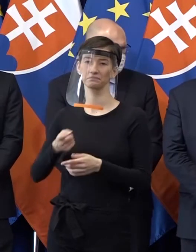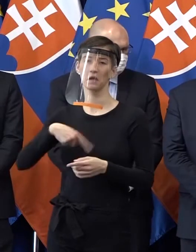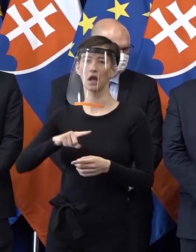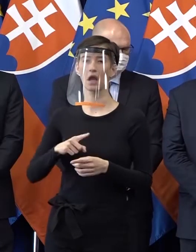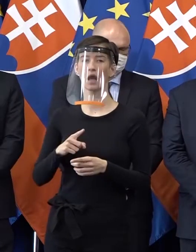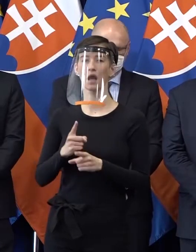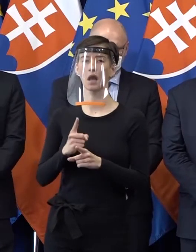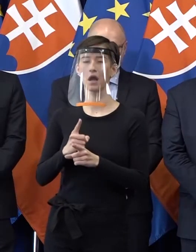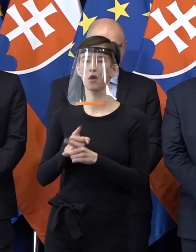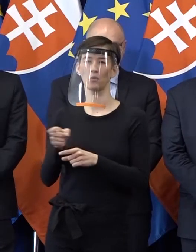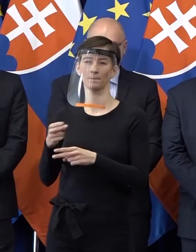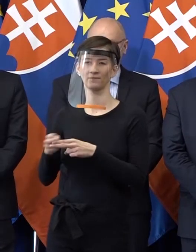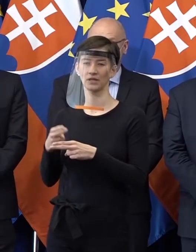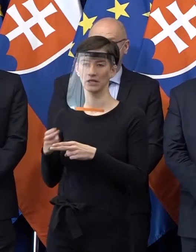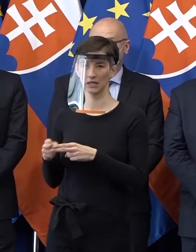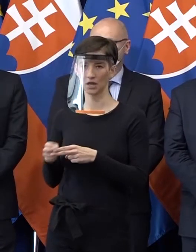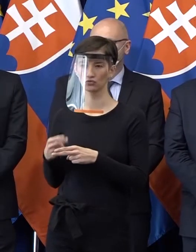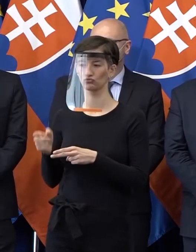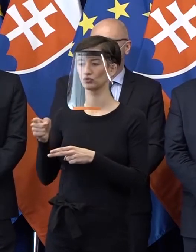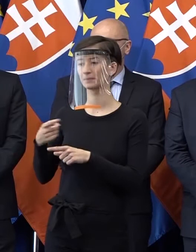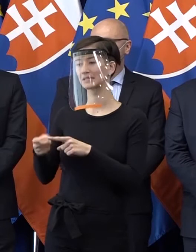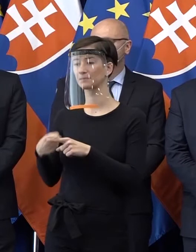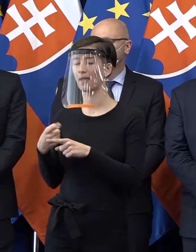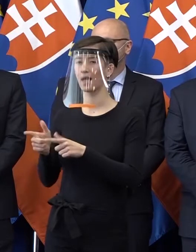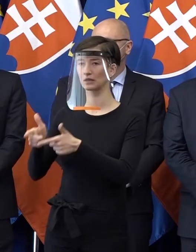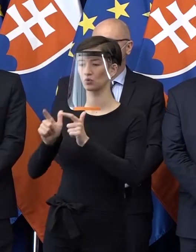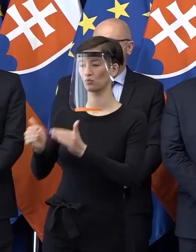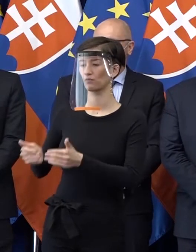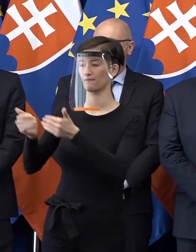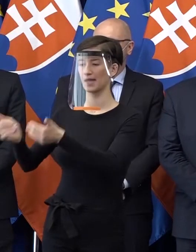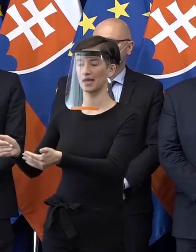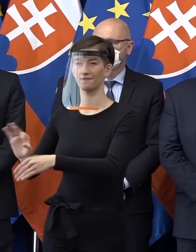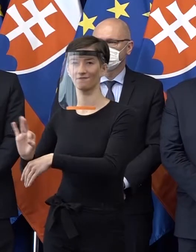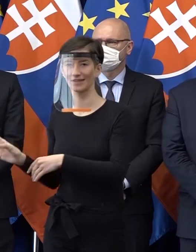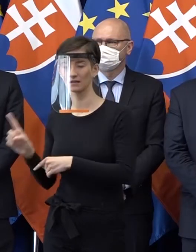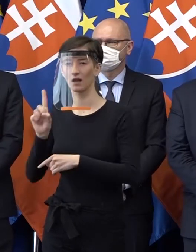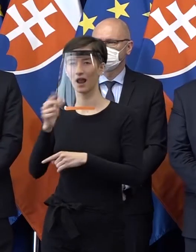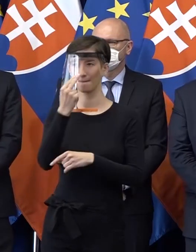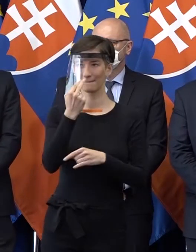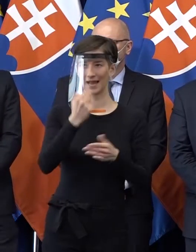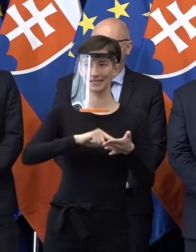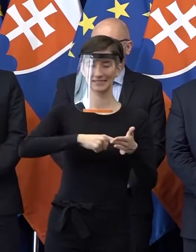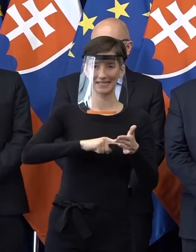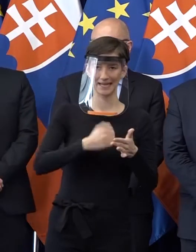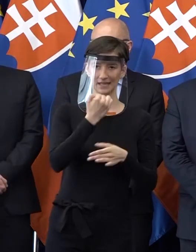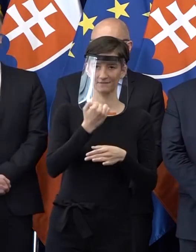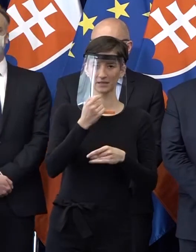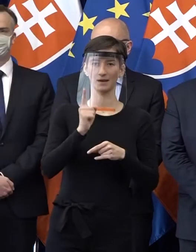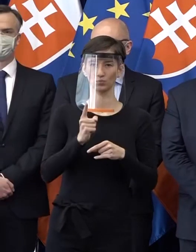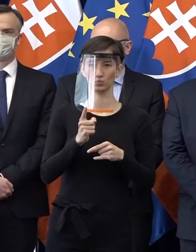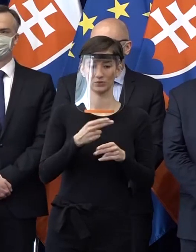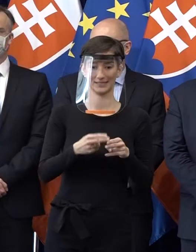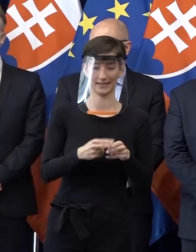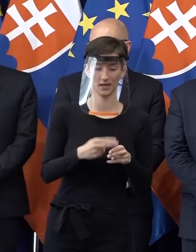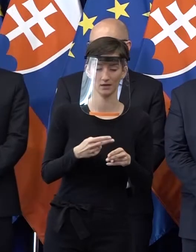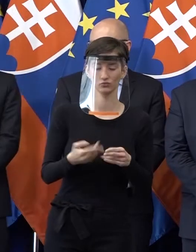úberových linkách, dokážeme odsunúť z plátky úberov, len rýchlo haste ten problém s malými a strednými a preto aj teda dnes, až následne, sa